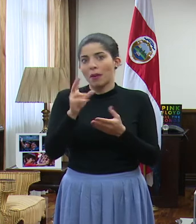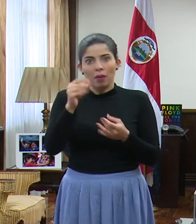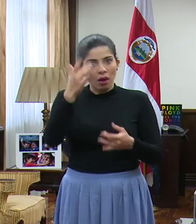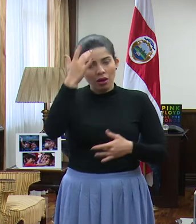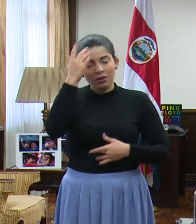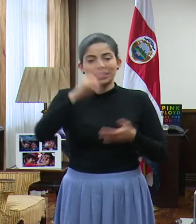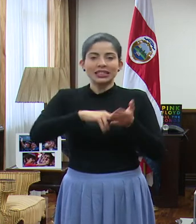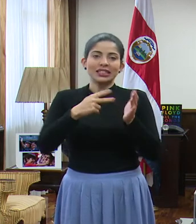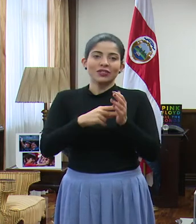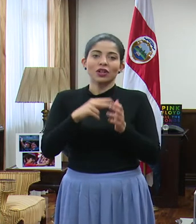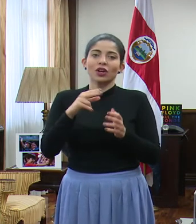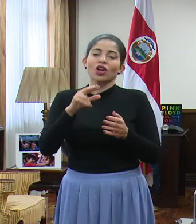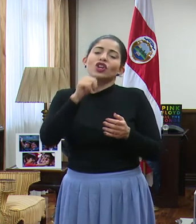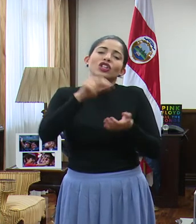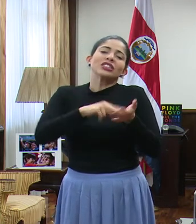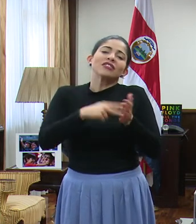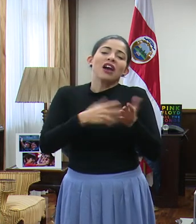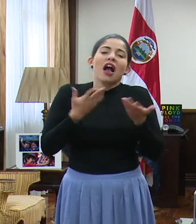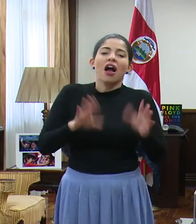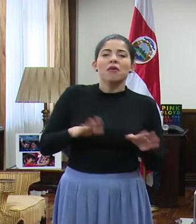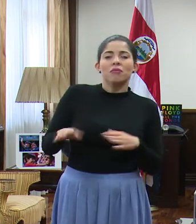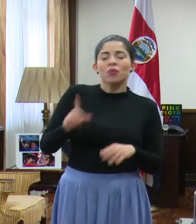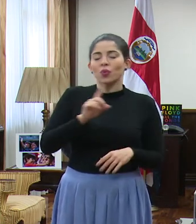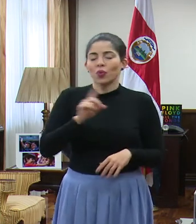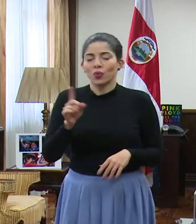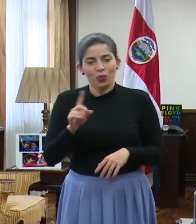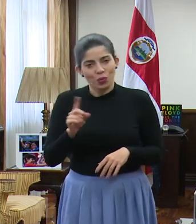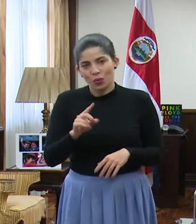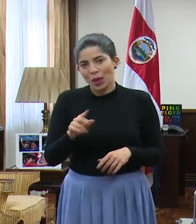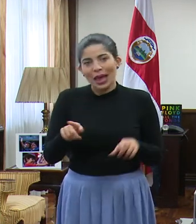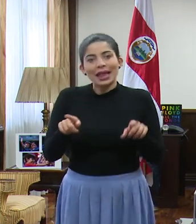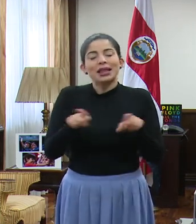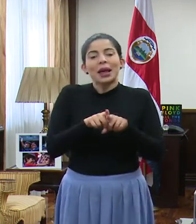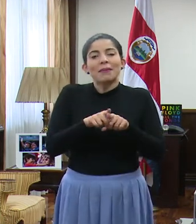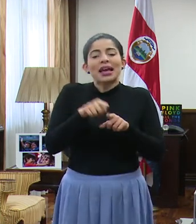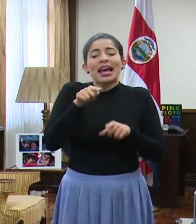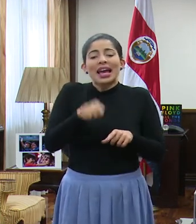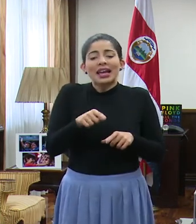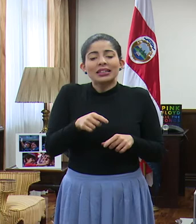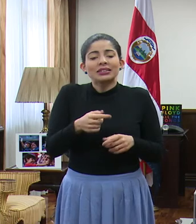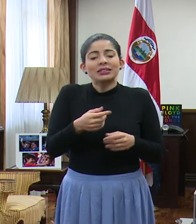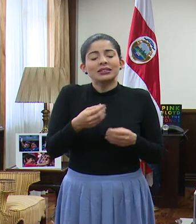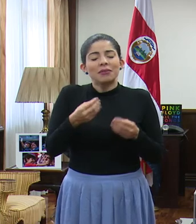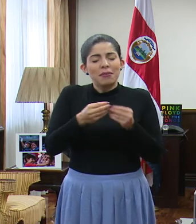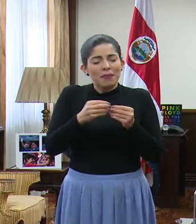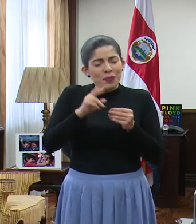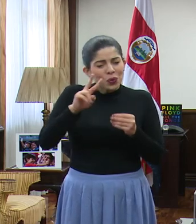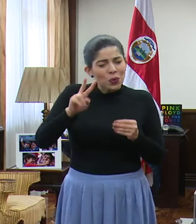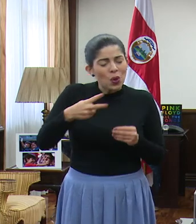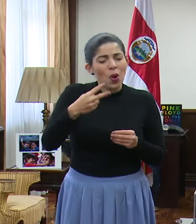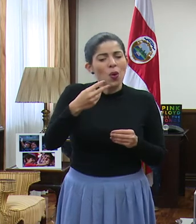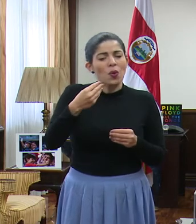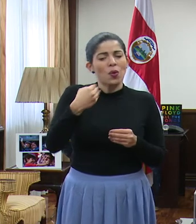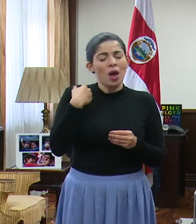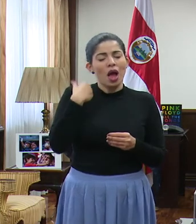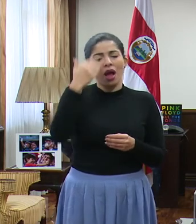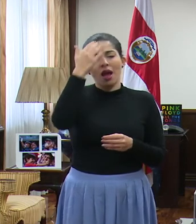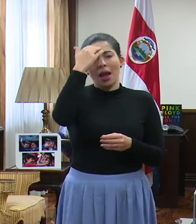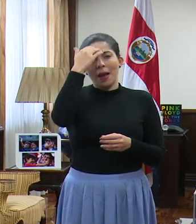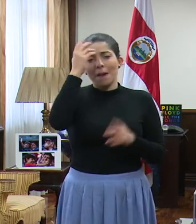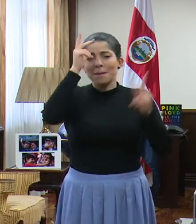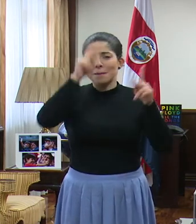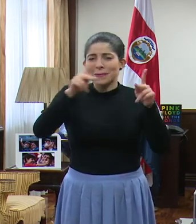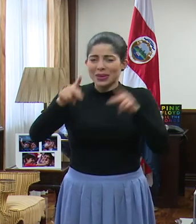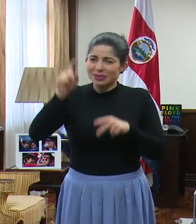decir que haya que bajar la guardia. Lo cual nos reafirma todavía mucho más que la población